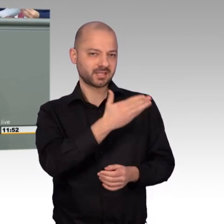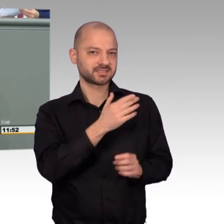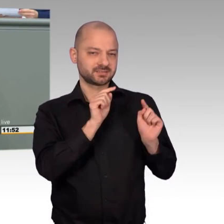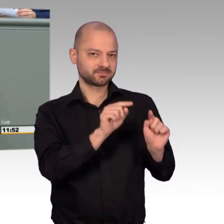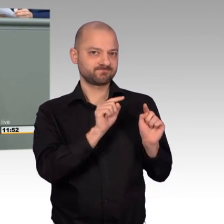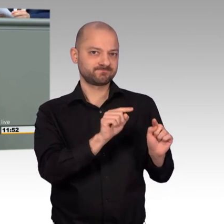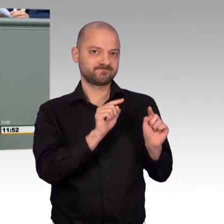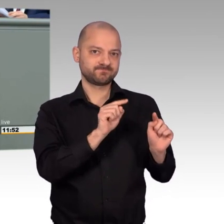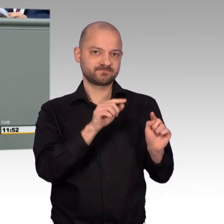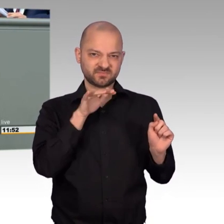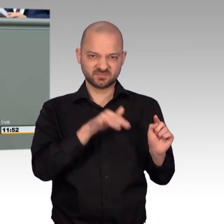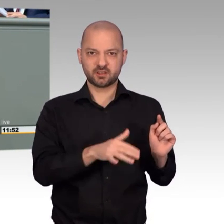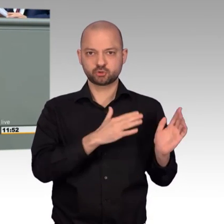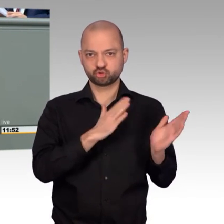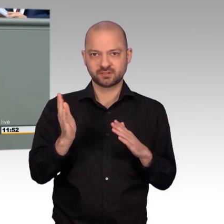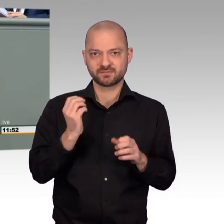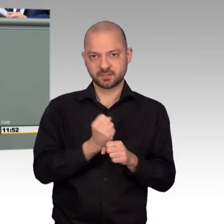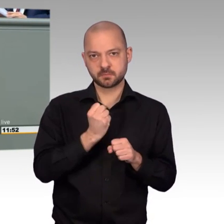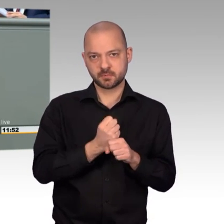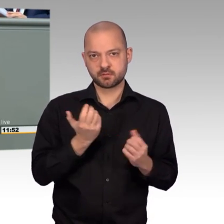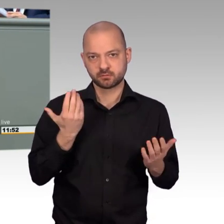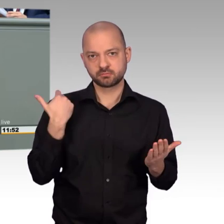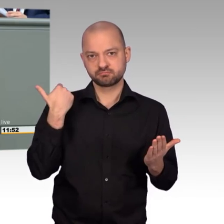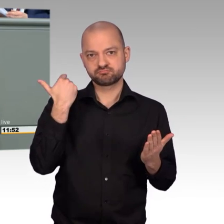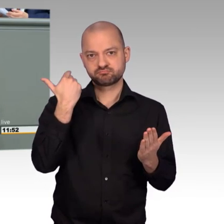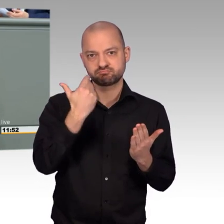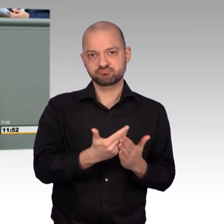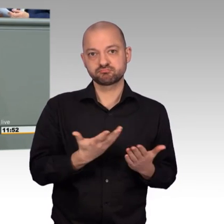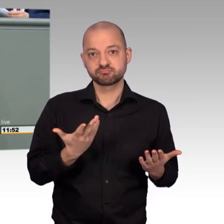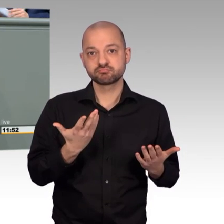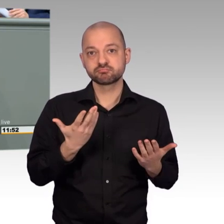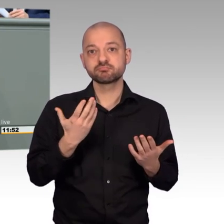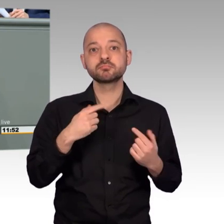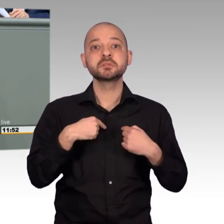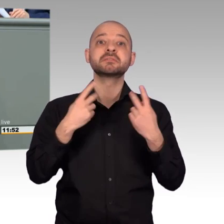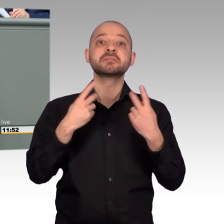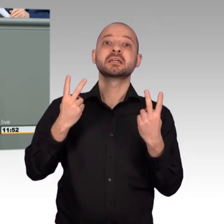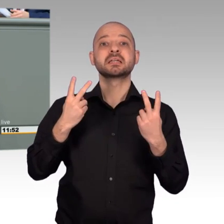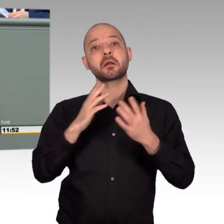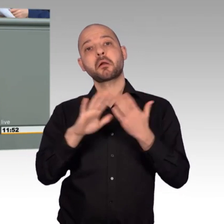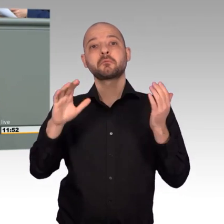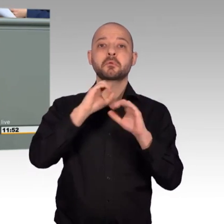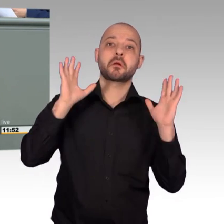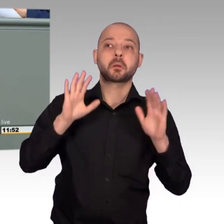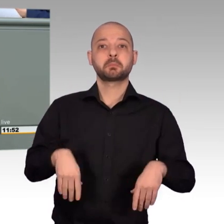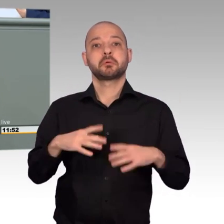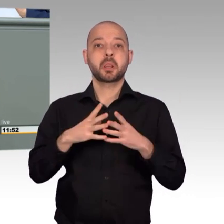Weil die Lage aber so brandgefährlich und so ernst ist, da muss man sich schon aber eine Frage sehr klar stellen. Tut eigentlich die deutsche